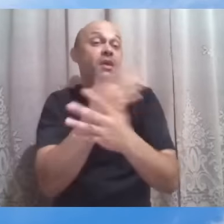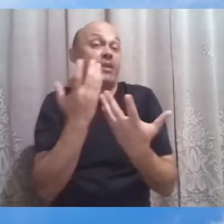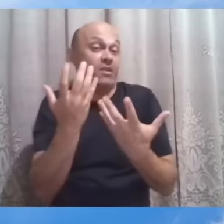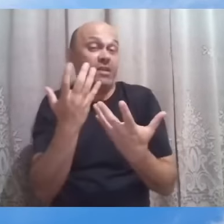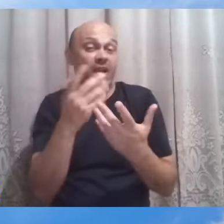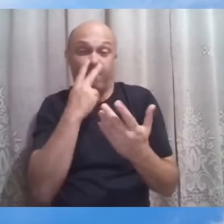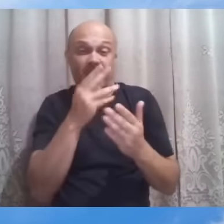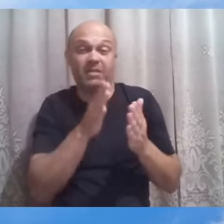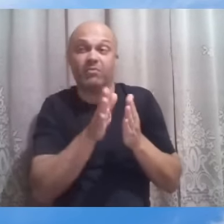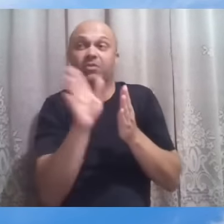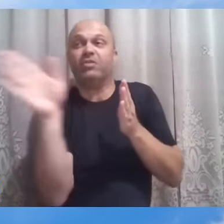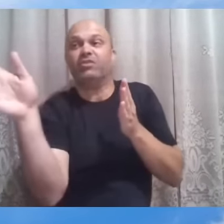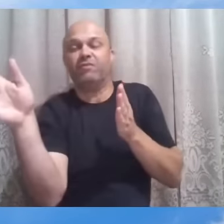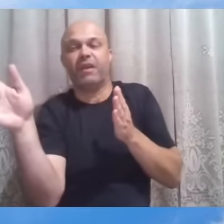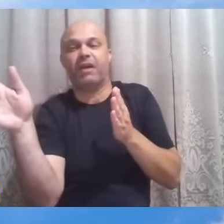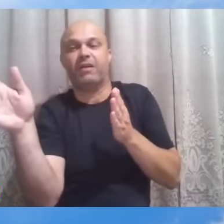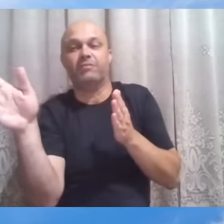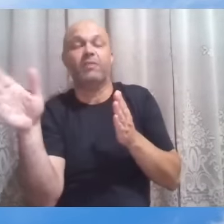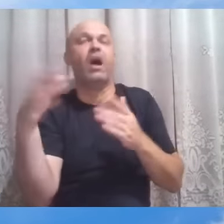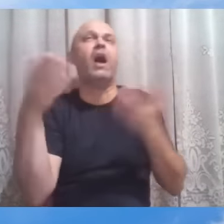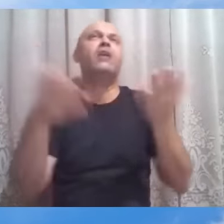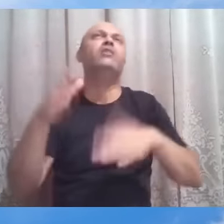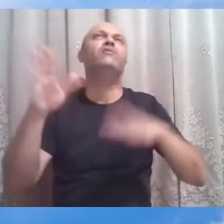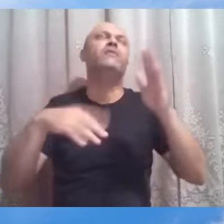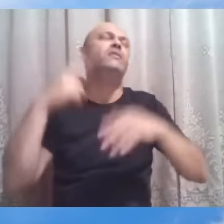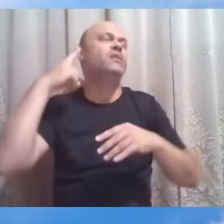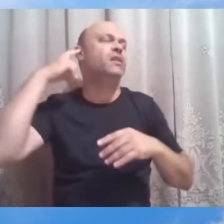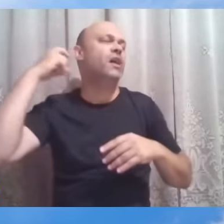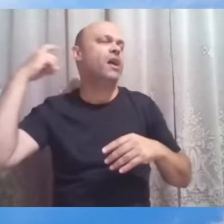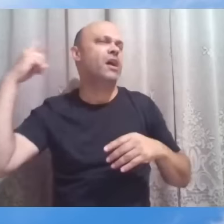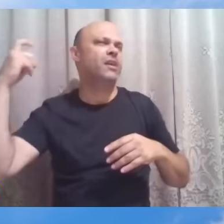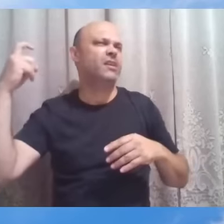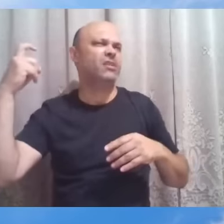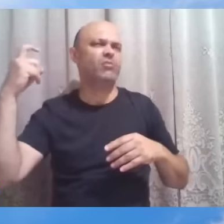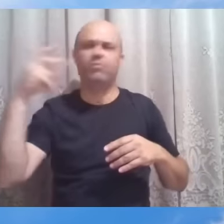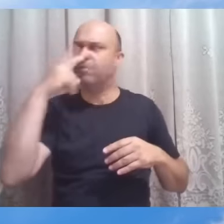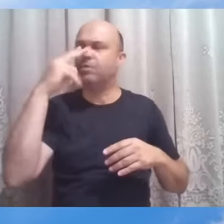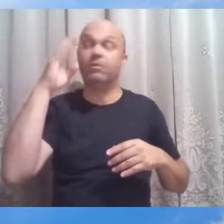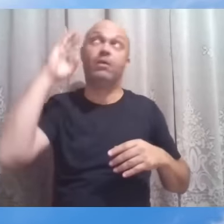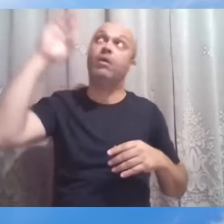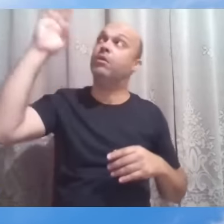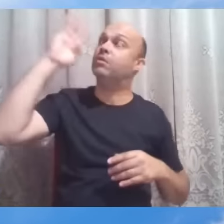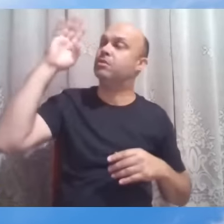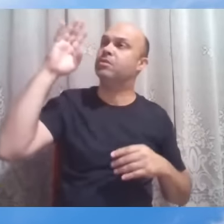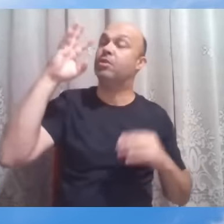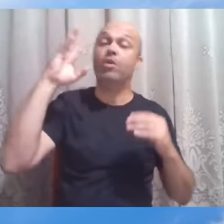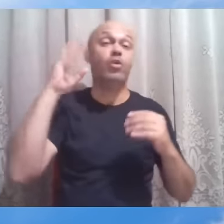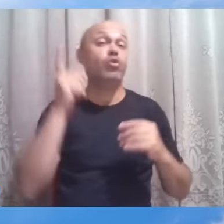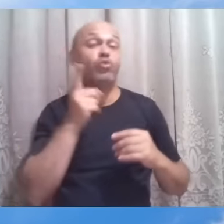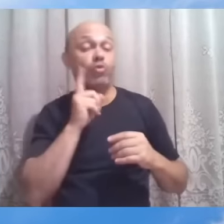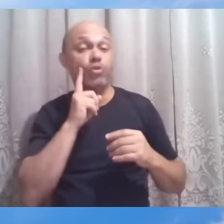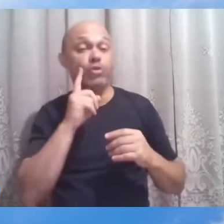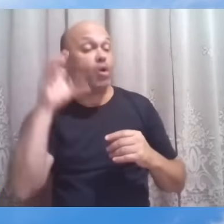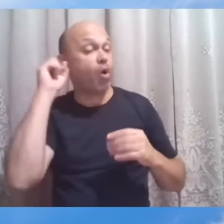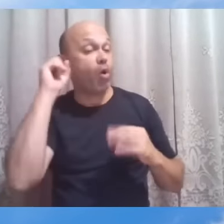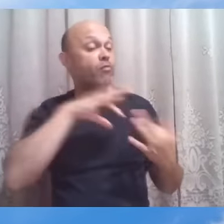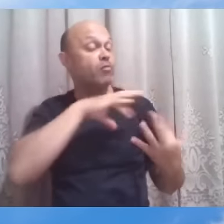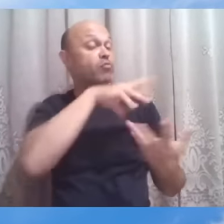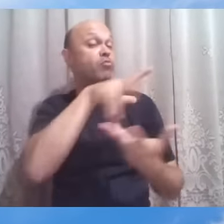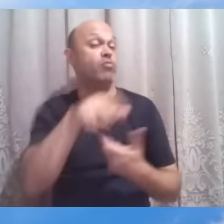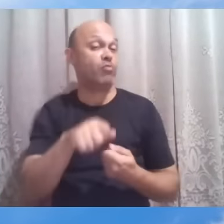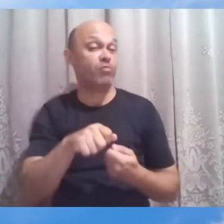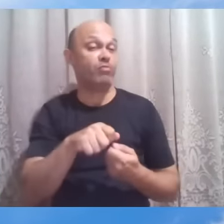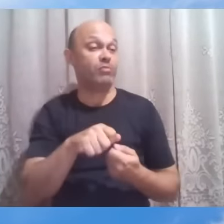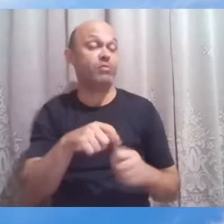ruídos inúmeros de distração. Todos os dias nós os ouvimos do mundo. No entanto, aprender a